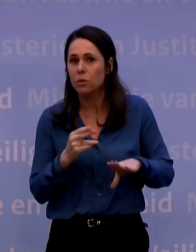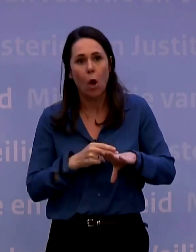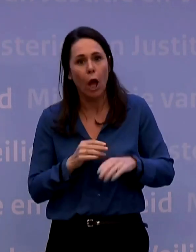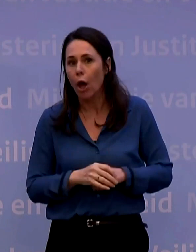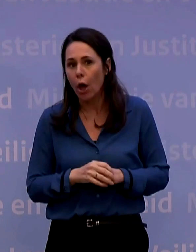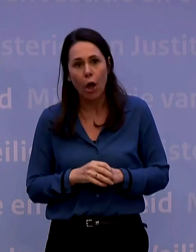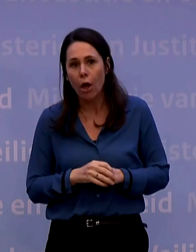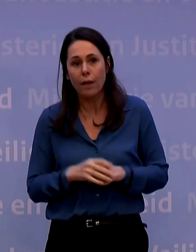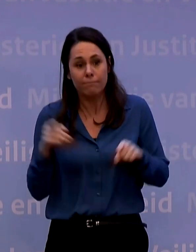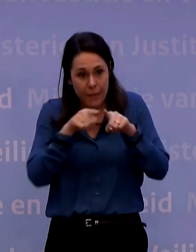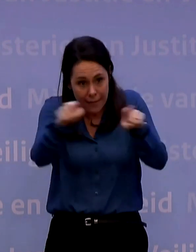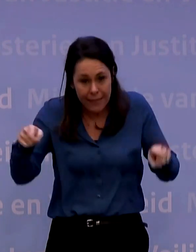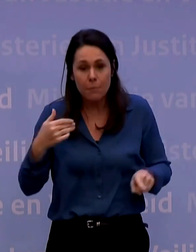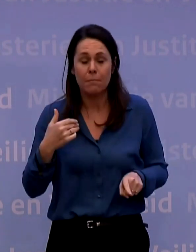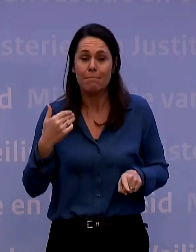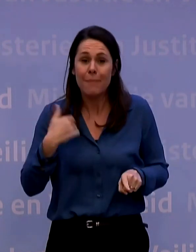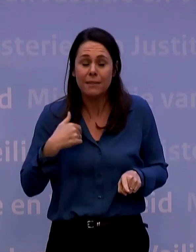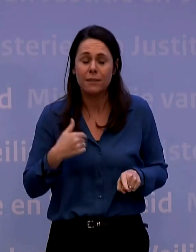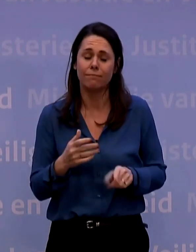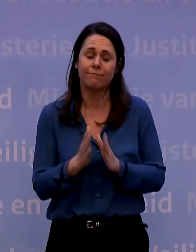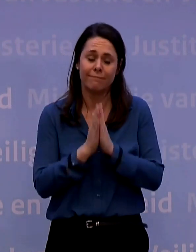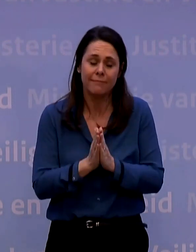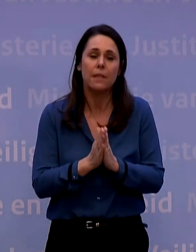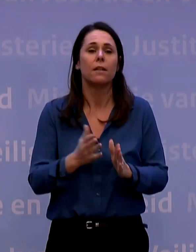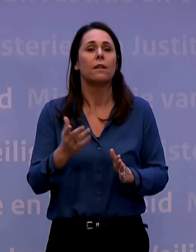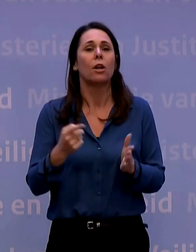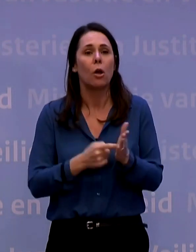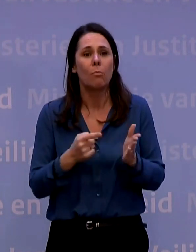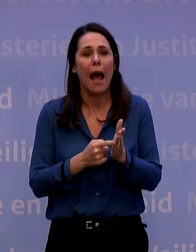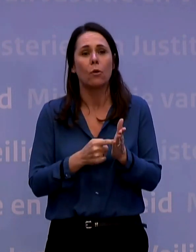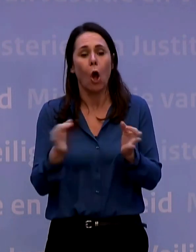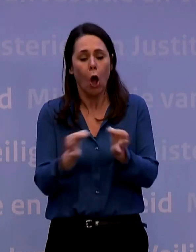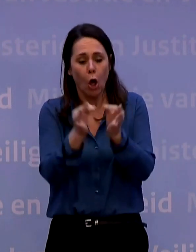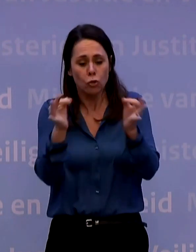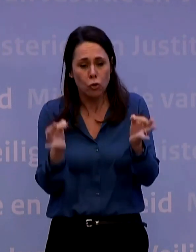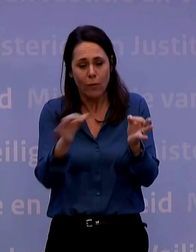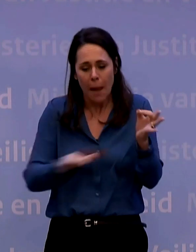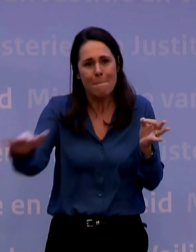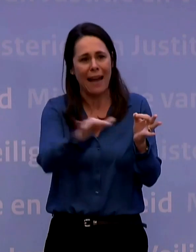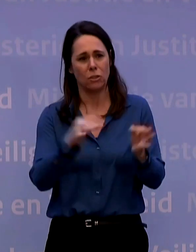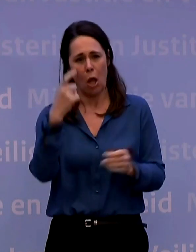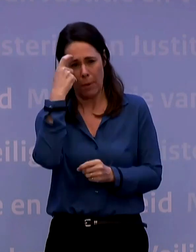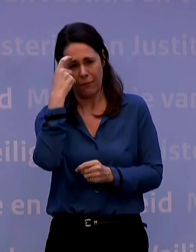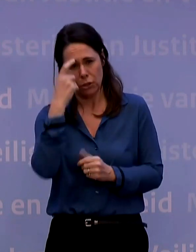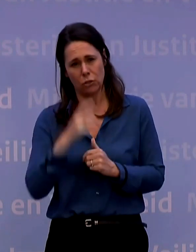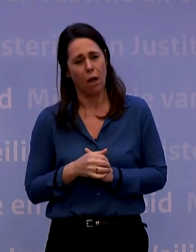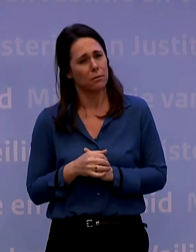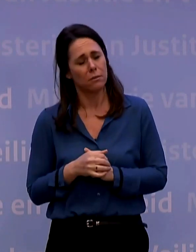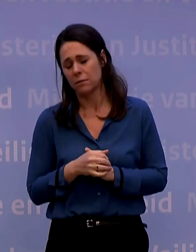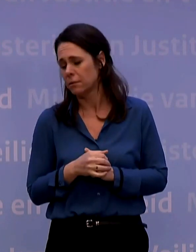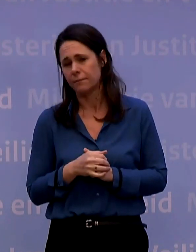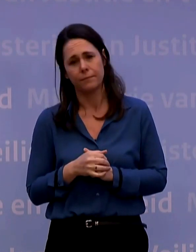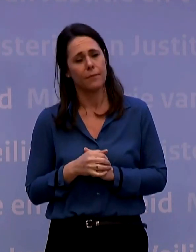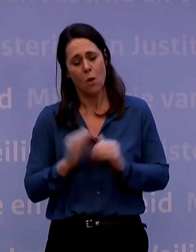En tegen die mensen zeg ik, gebruik je gezonde maatschappelijke verstand. Ga zo min mogelijk naar buiten